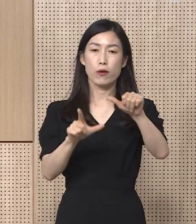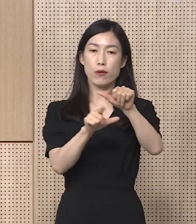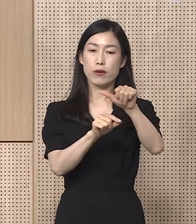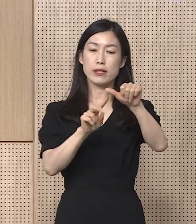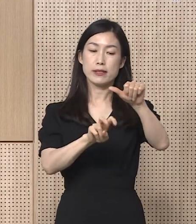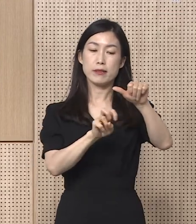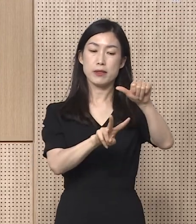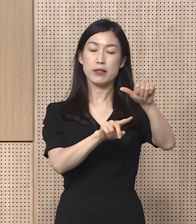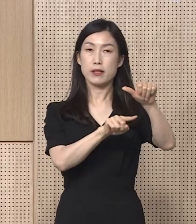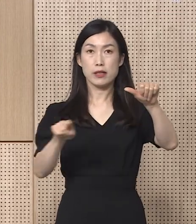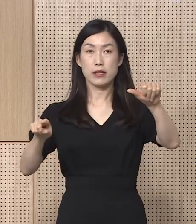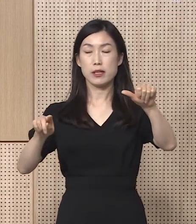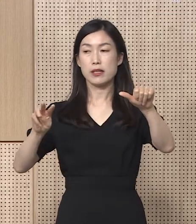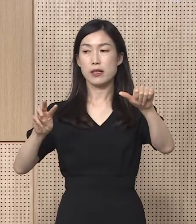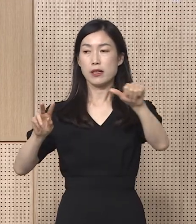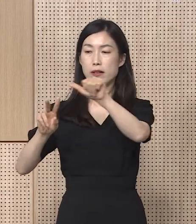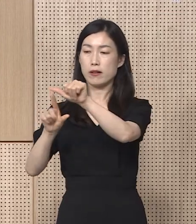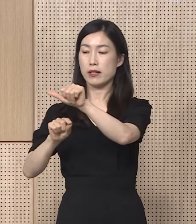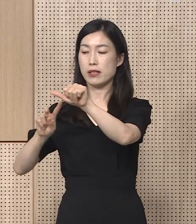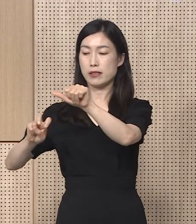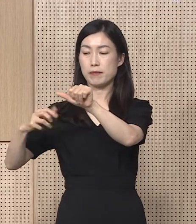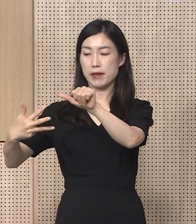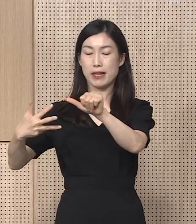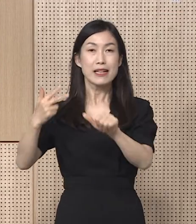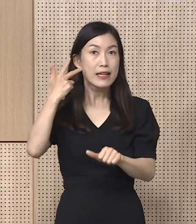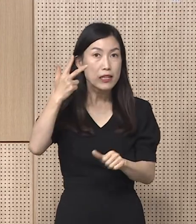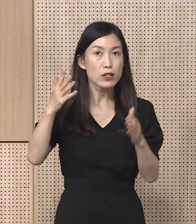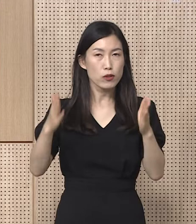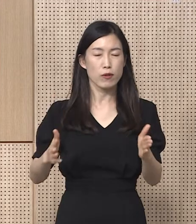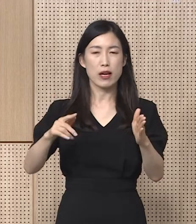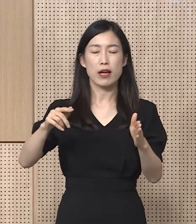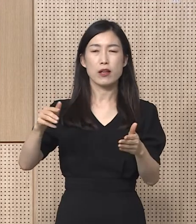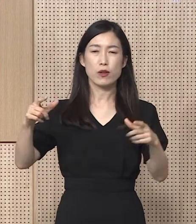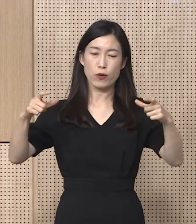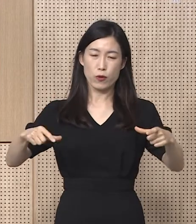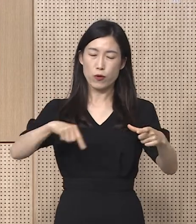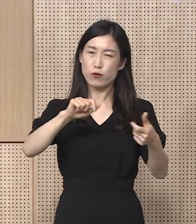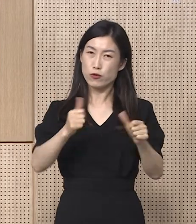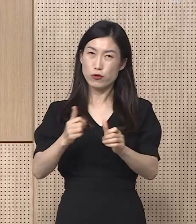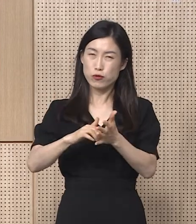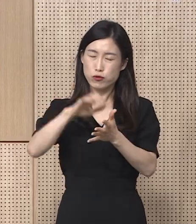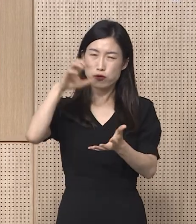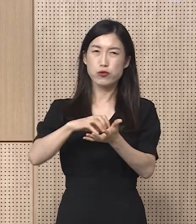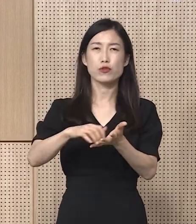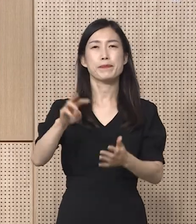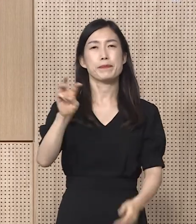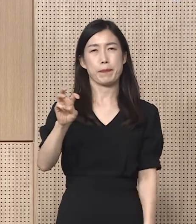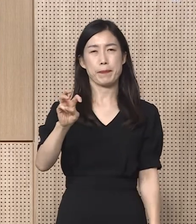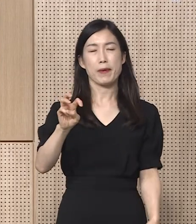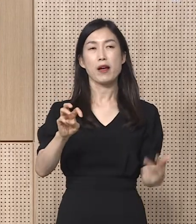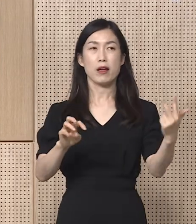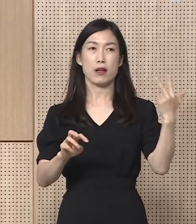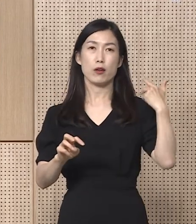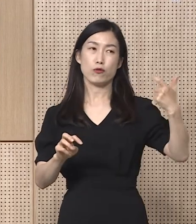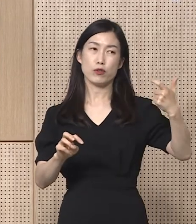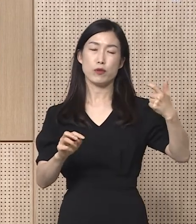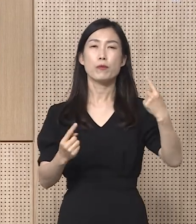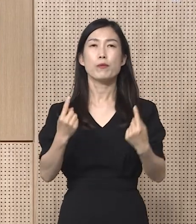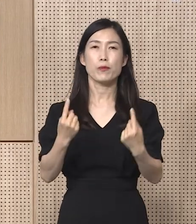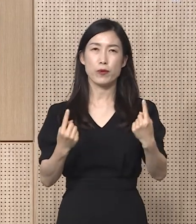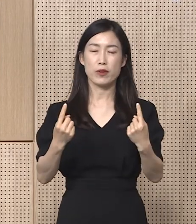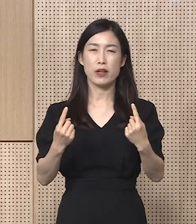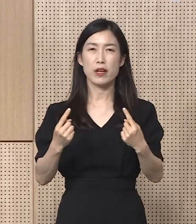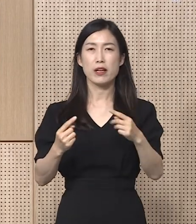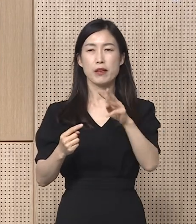22일부터 5월 28일까지 한 주간 발생한 도내 사망자는 30명으로 전주 60일 대비해서